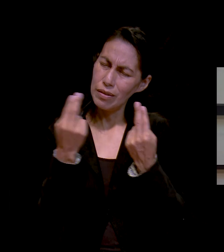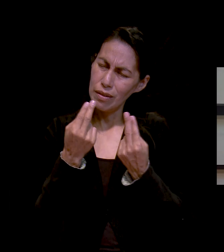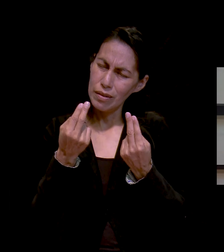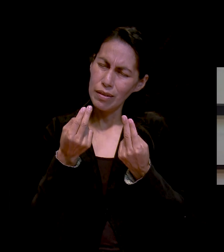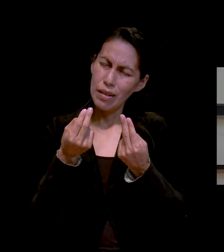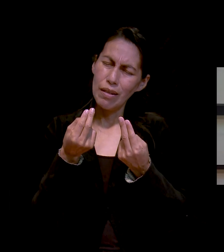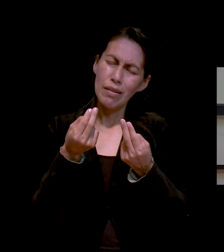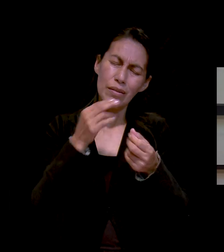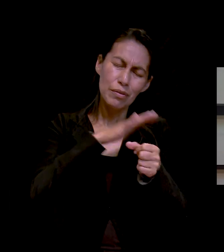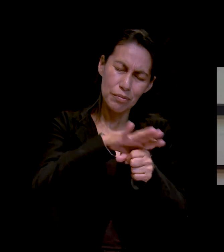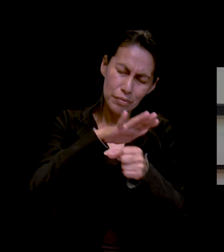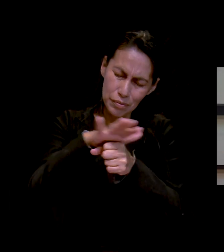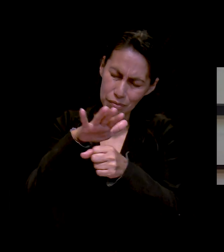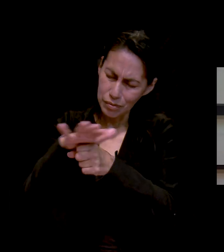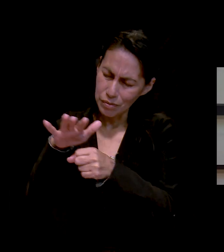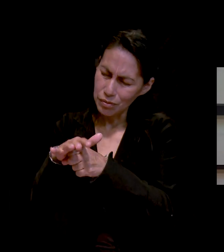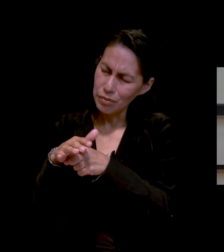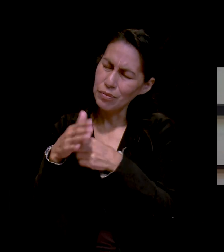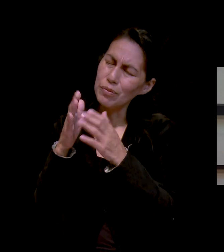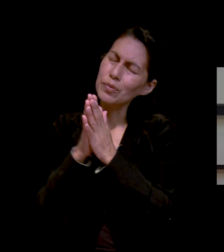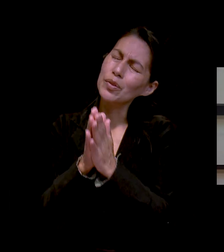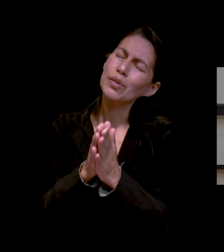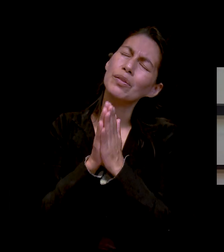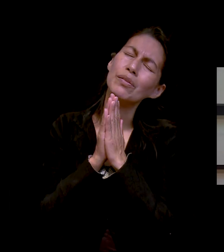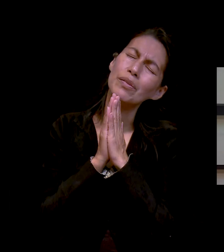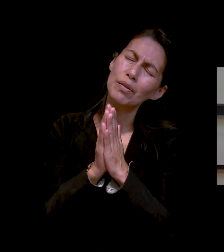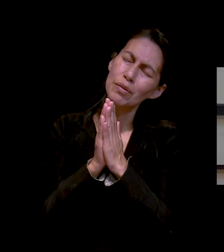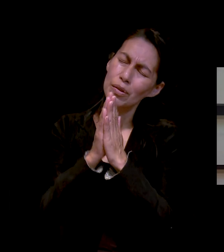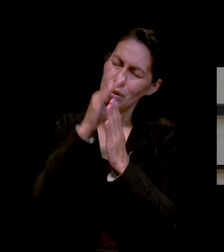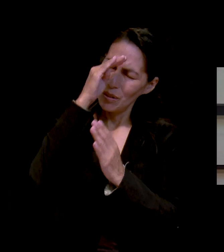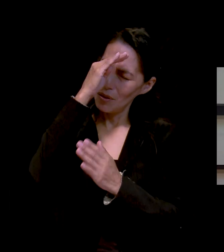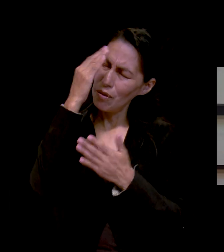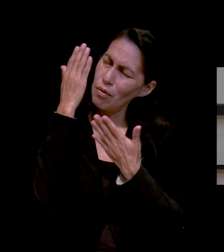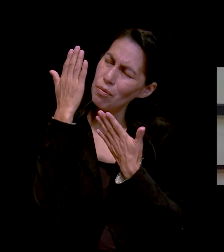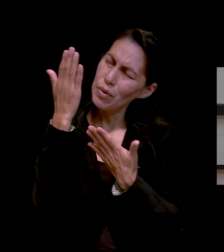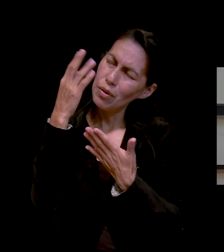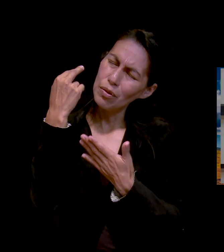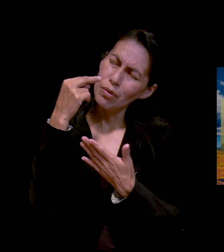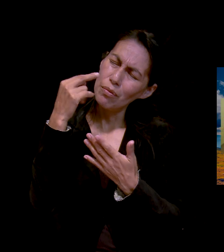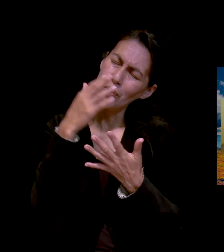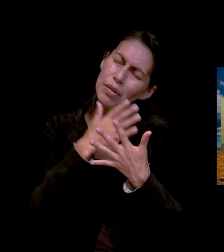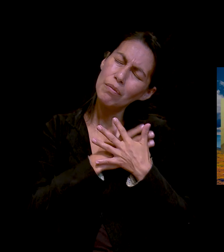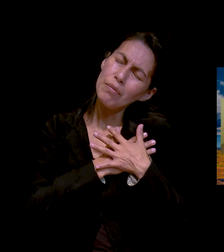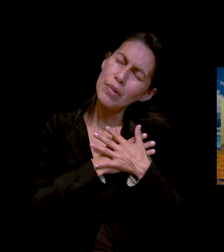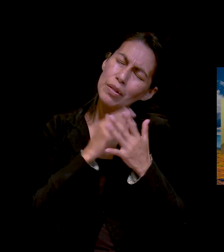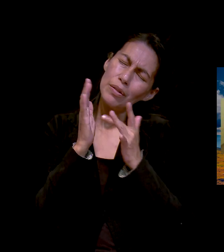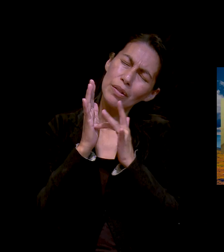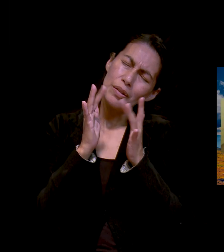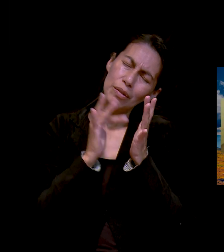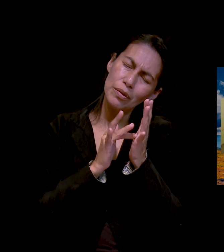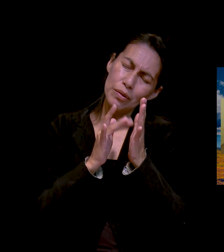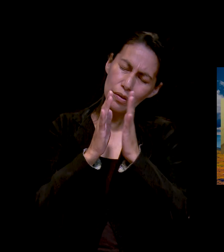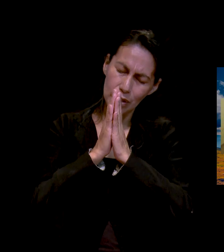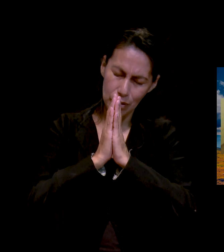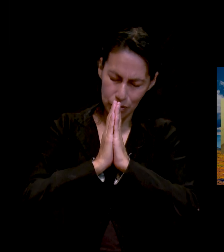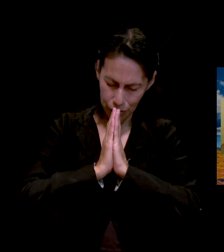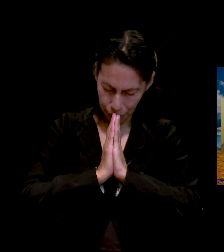Por pedírtelo en el nombre de tu Hijo amado, Cristo Jesús. Amén. Querido Padre,